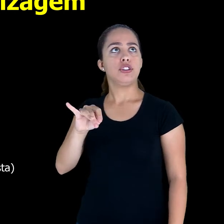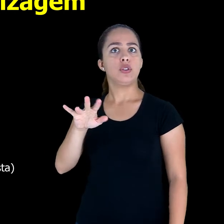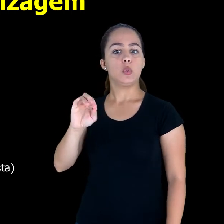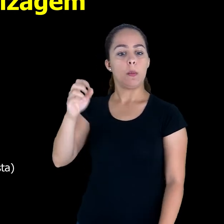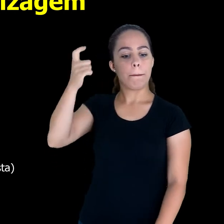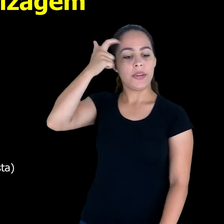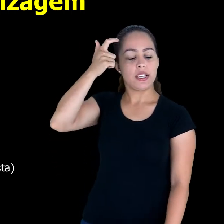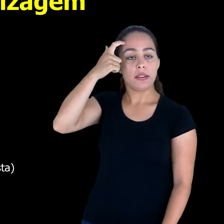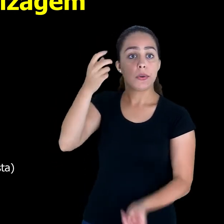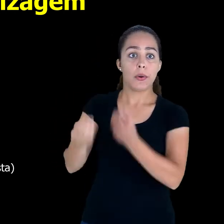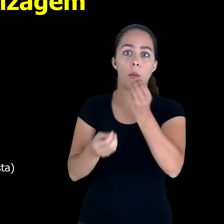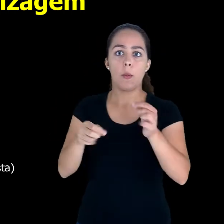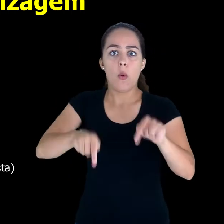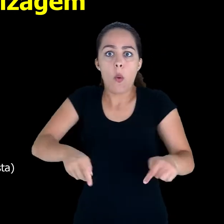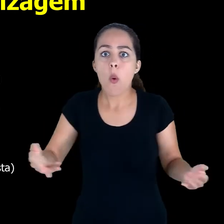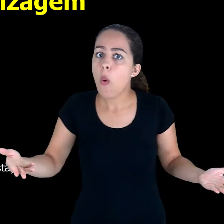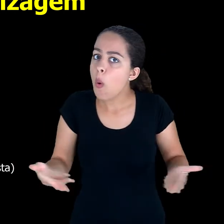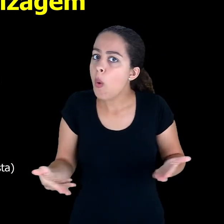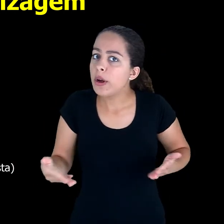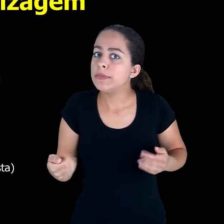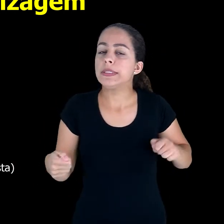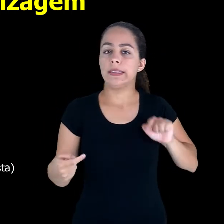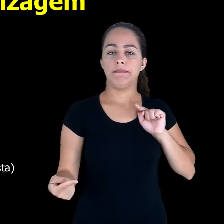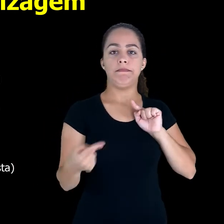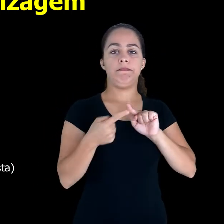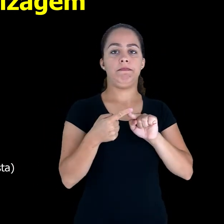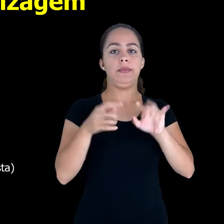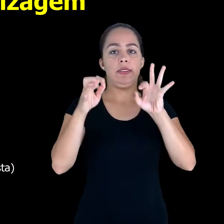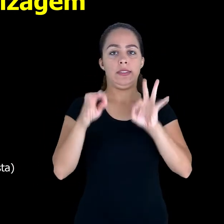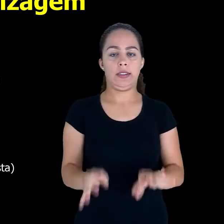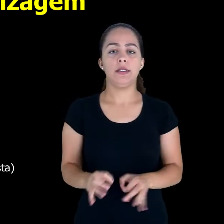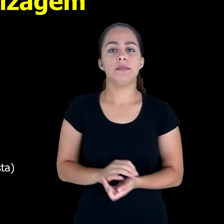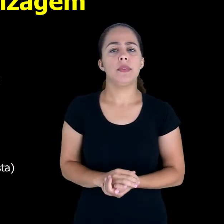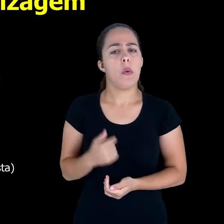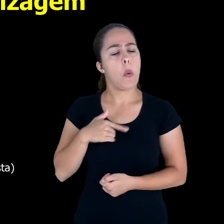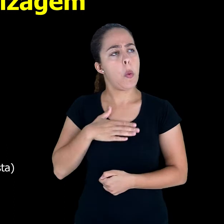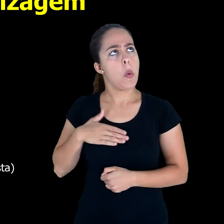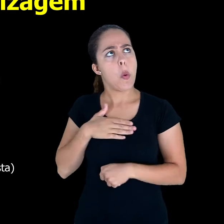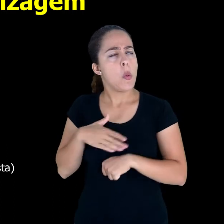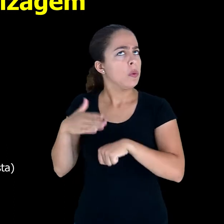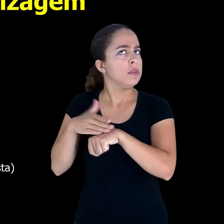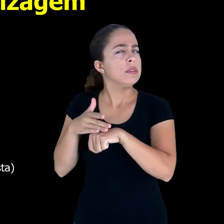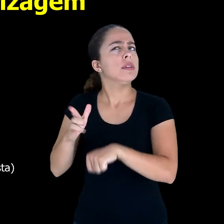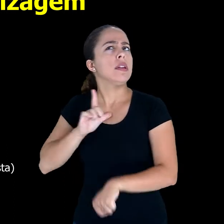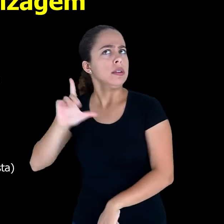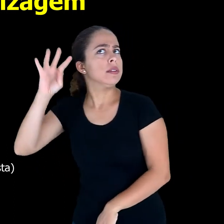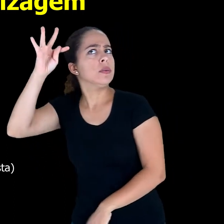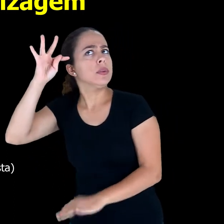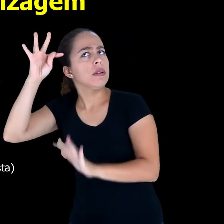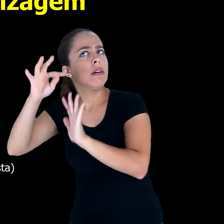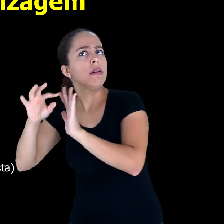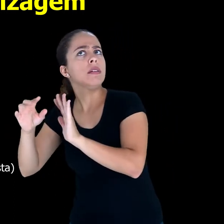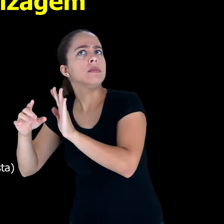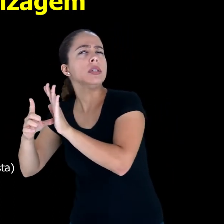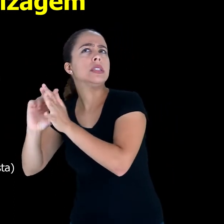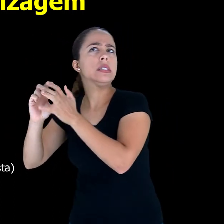realista. São aquelas pessoas que gostam de praticar, independente da teoria